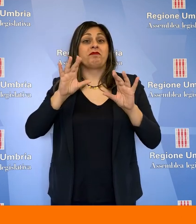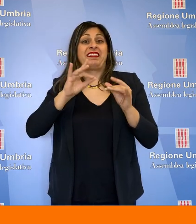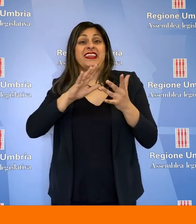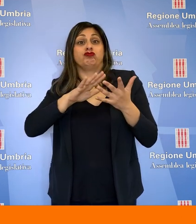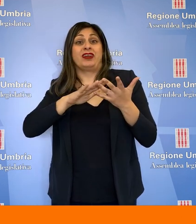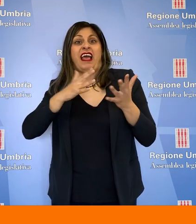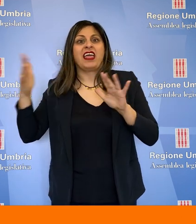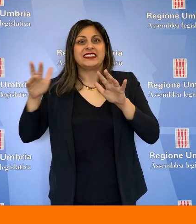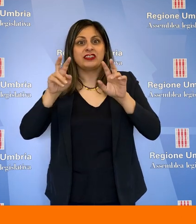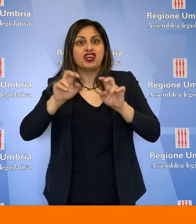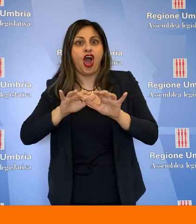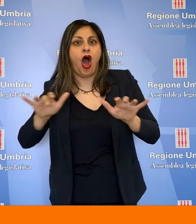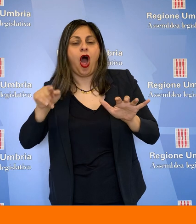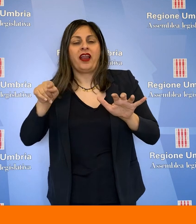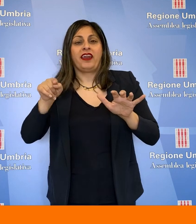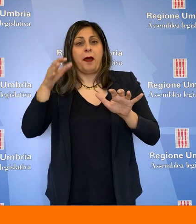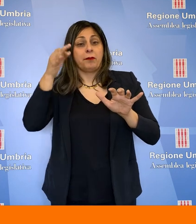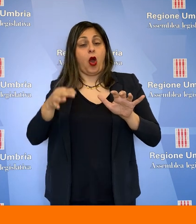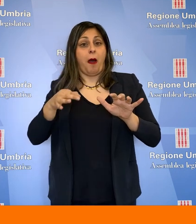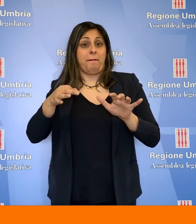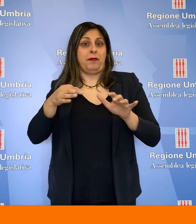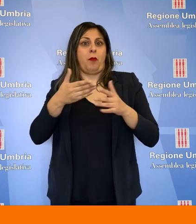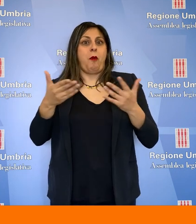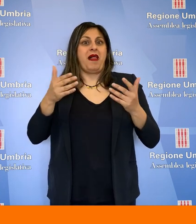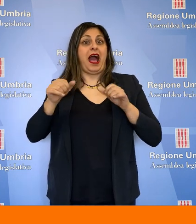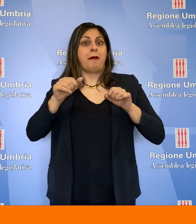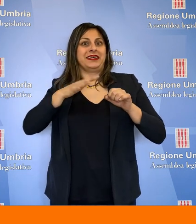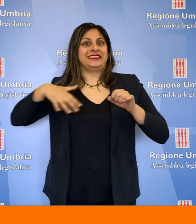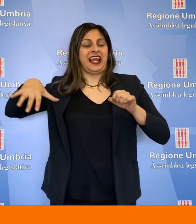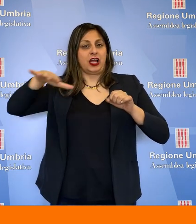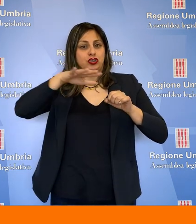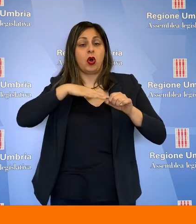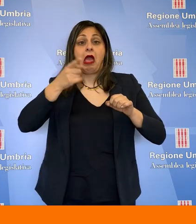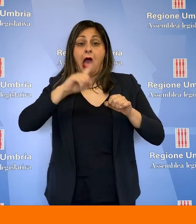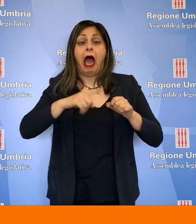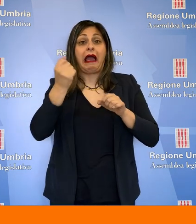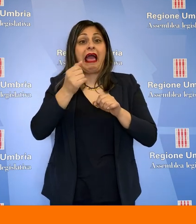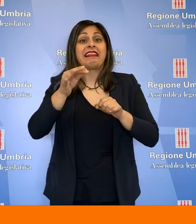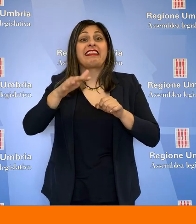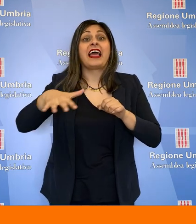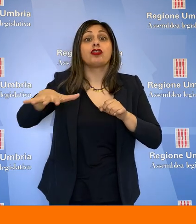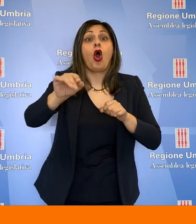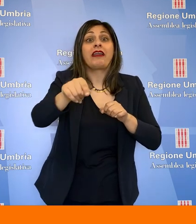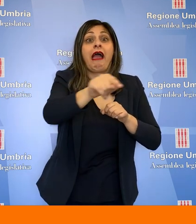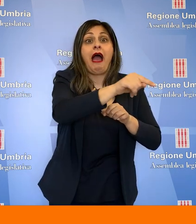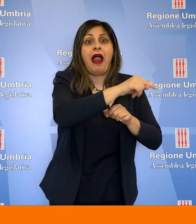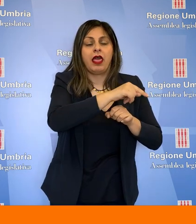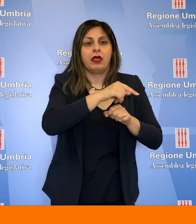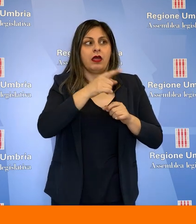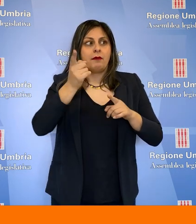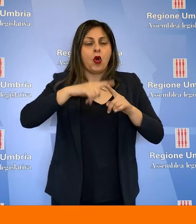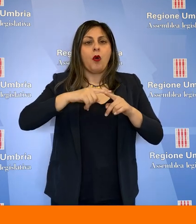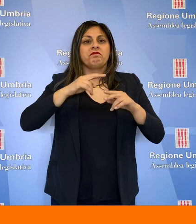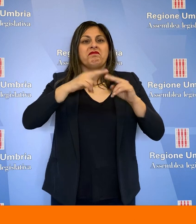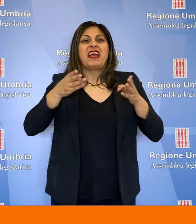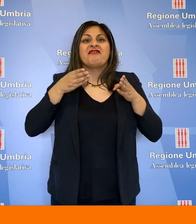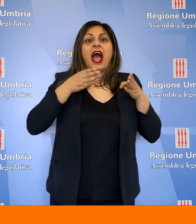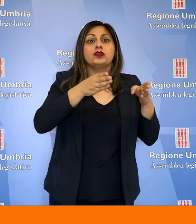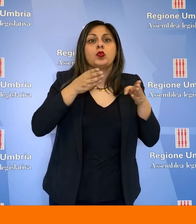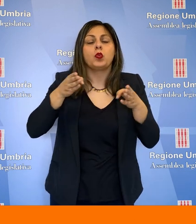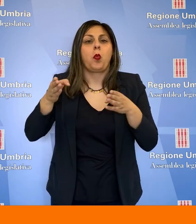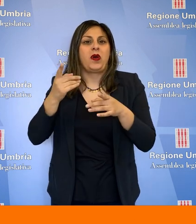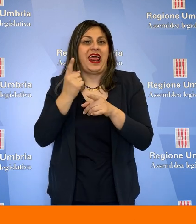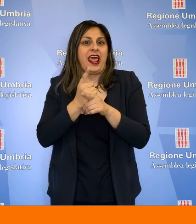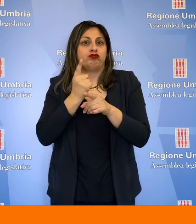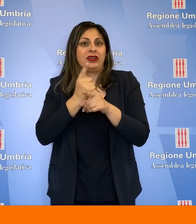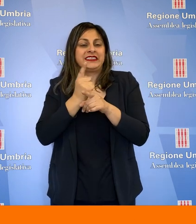Penso alla digitalizzazione di tutta la pubblica amministrazione, quindi anche degli enti territoriali, penso alle